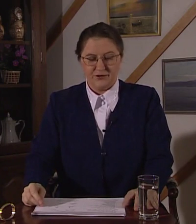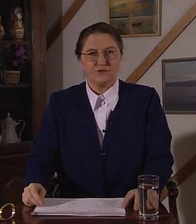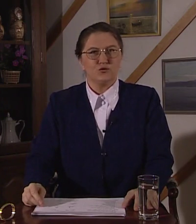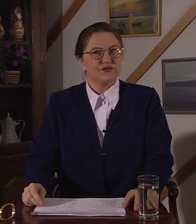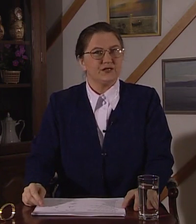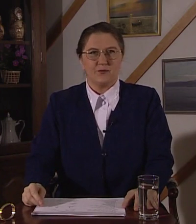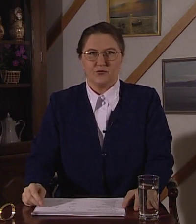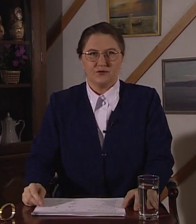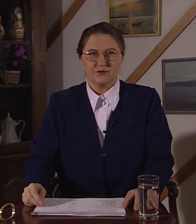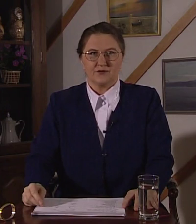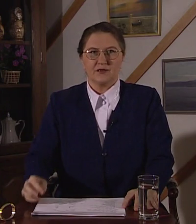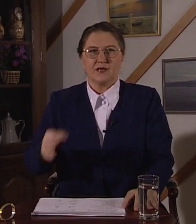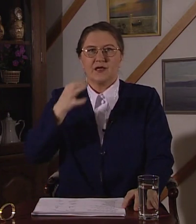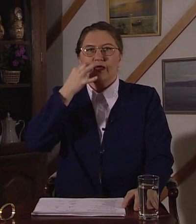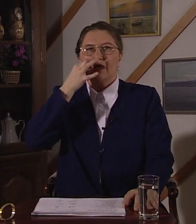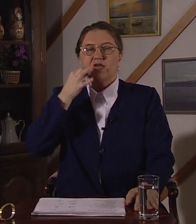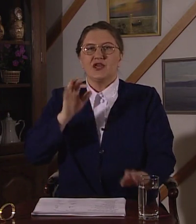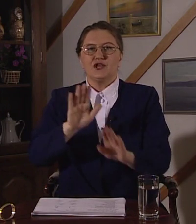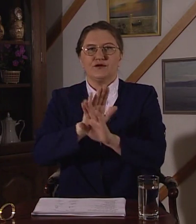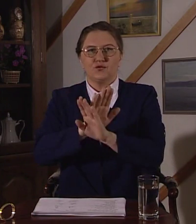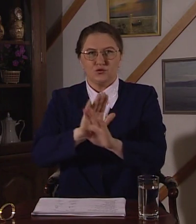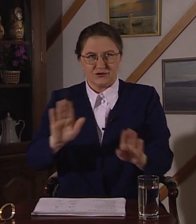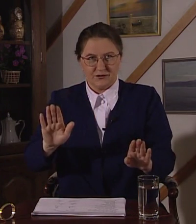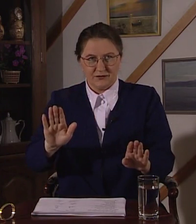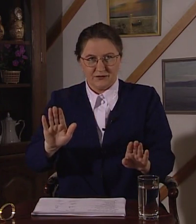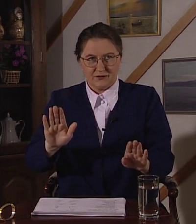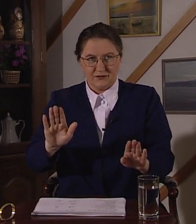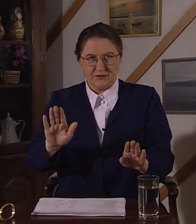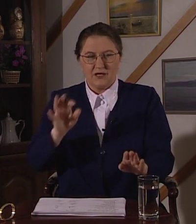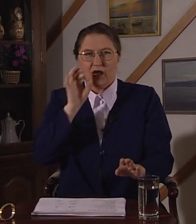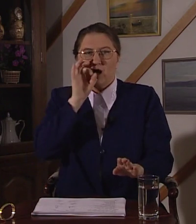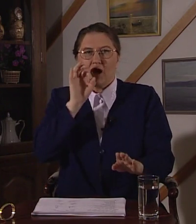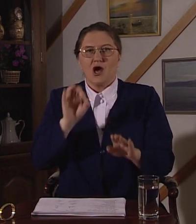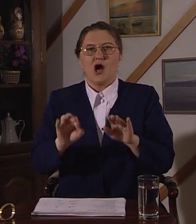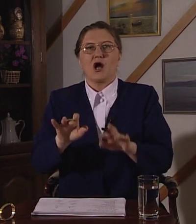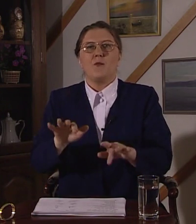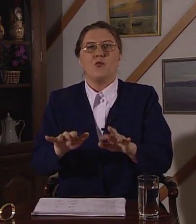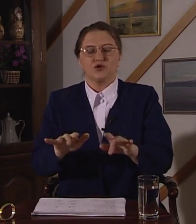Невкусный компот. Невкусный компот.